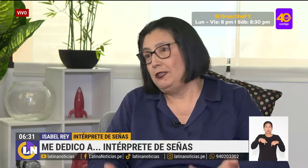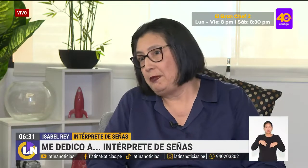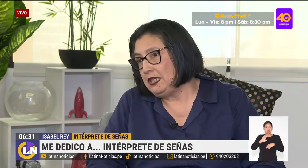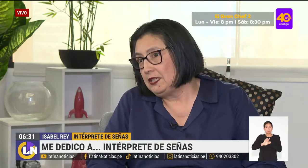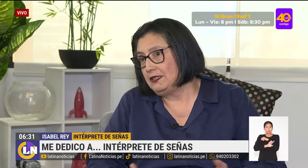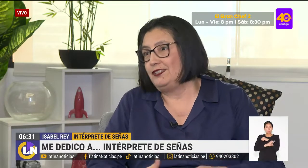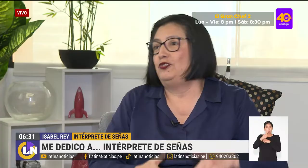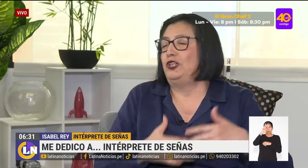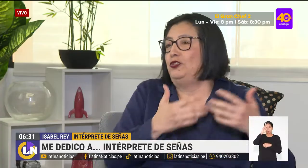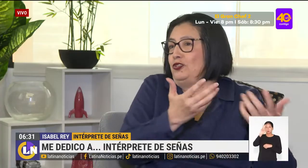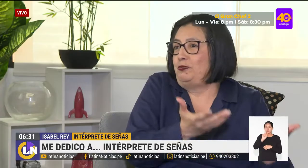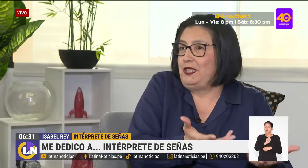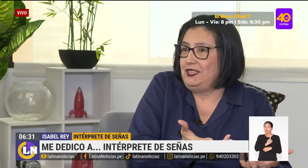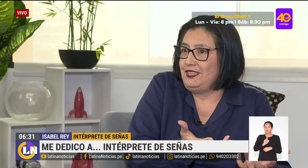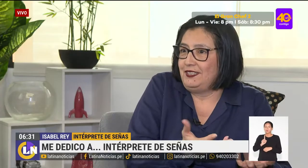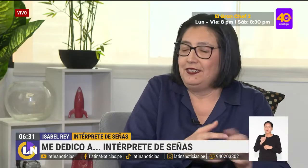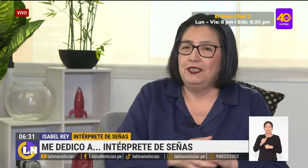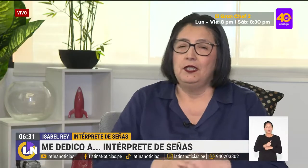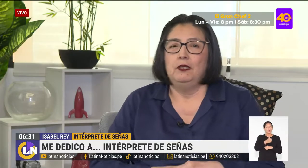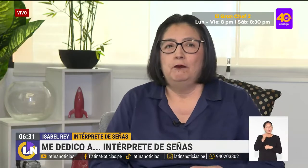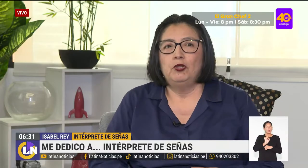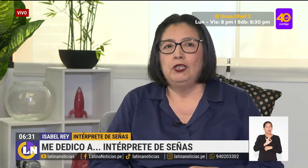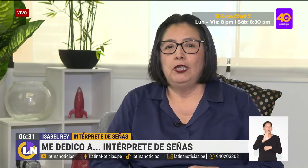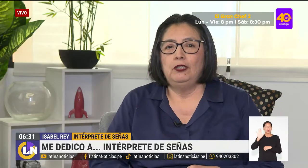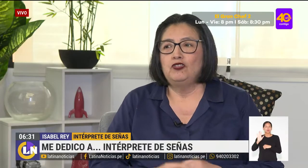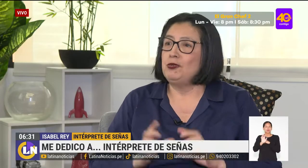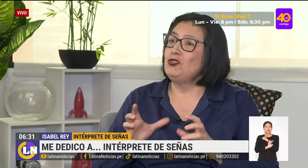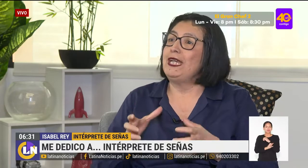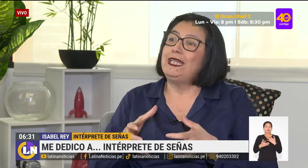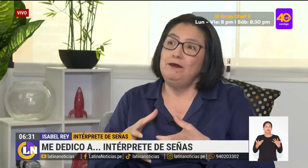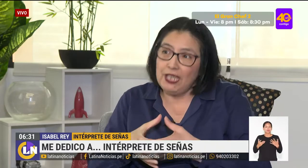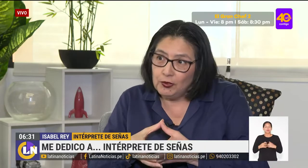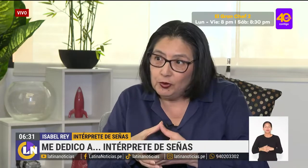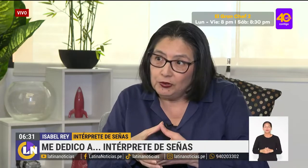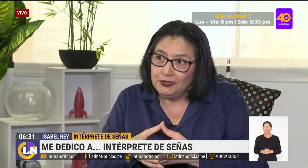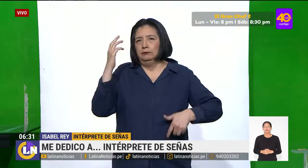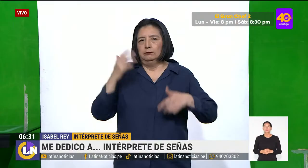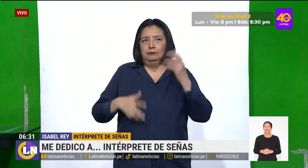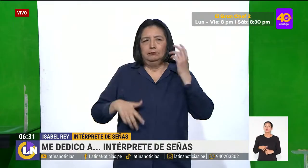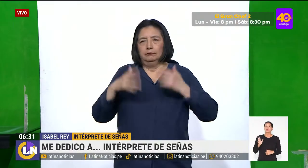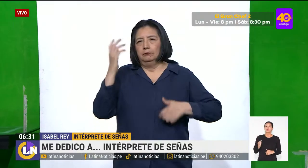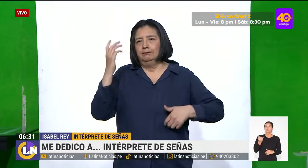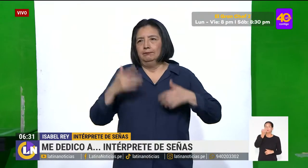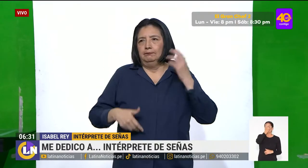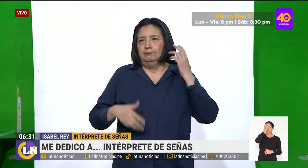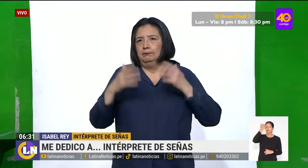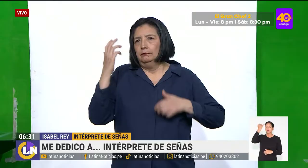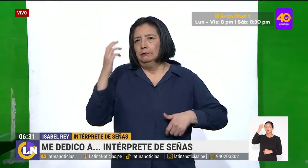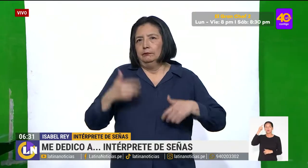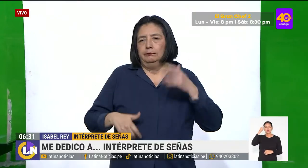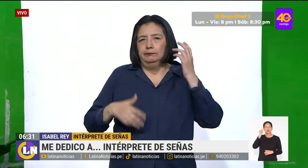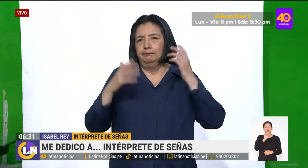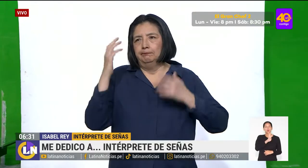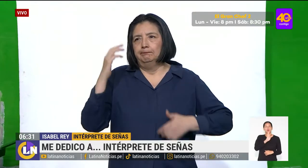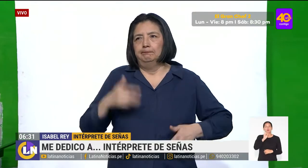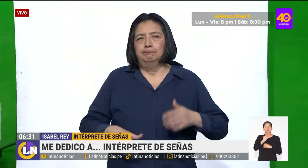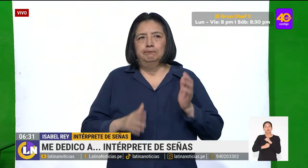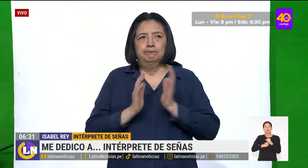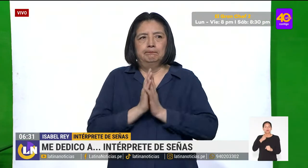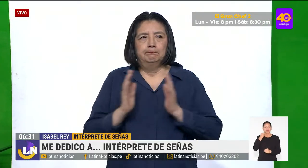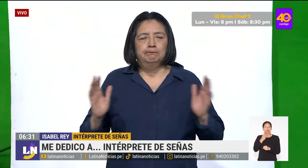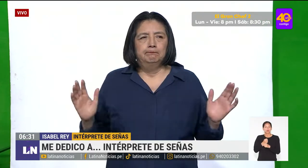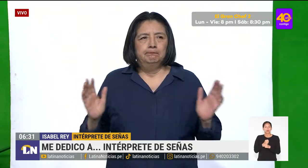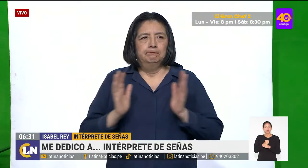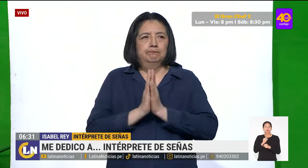no en el país, sino en otros países, porque nos hemos agremiado. Isabel Rey tiene 31 años de